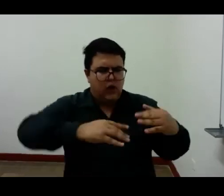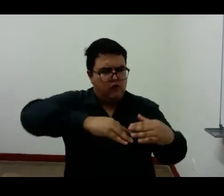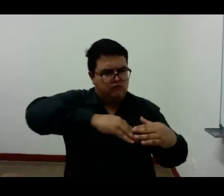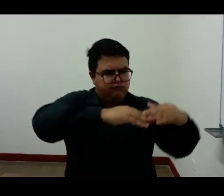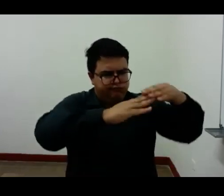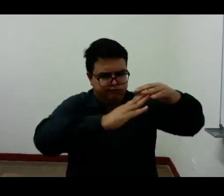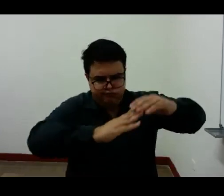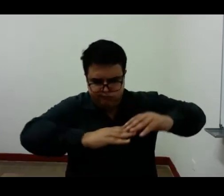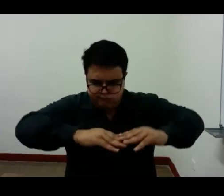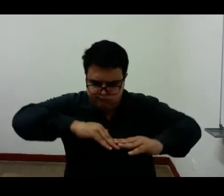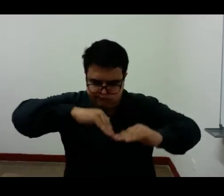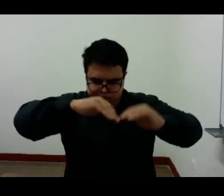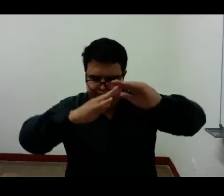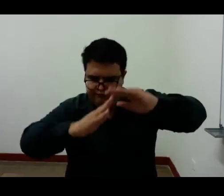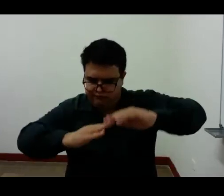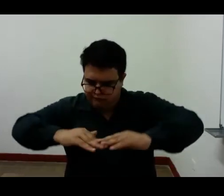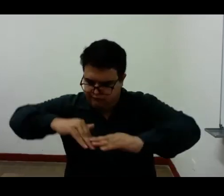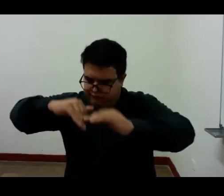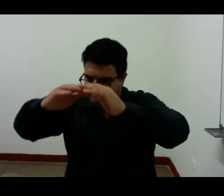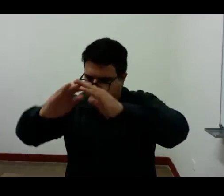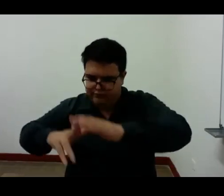afluencia de la vida